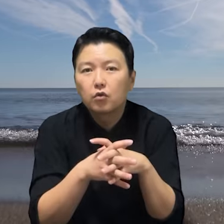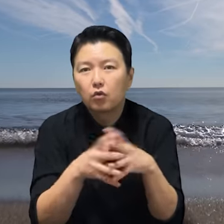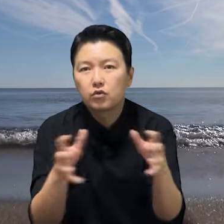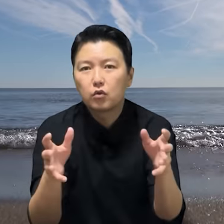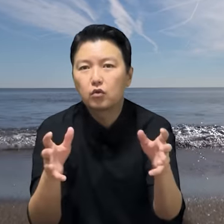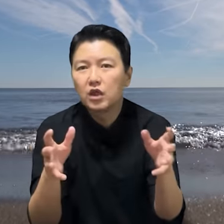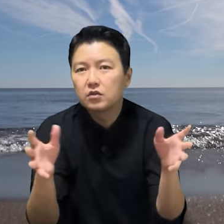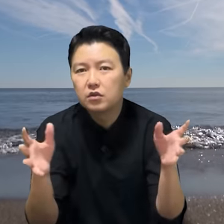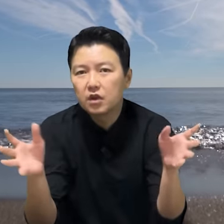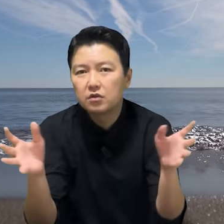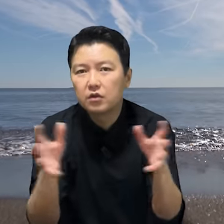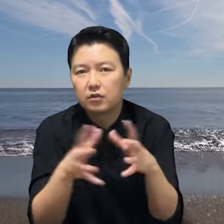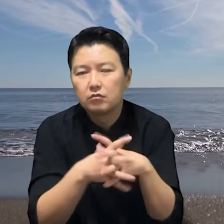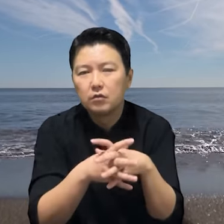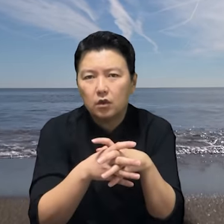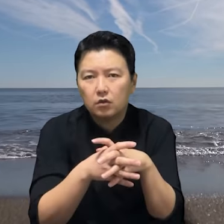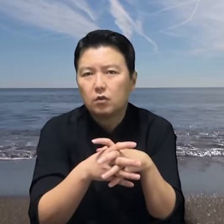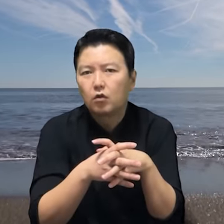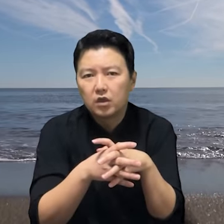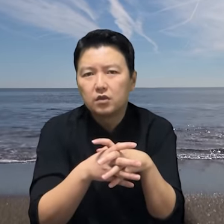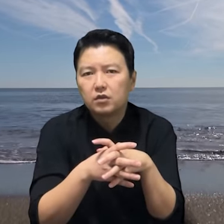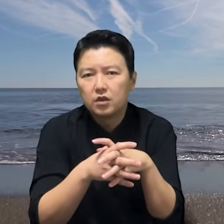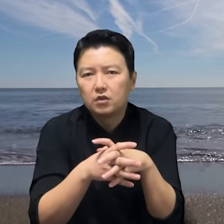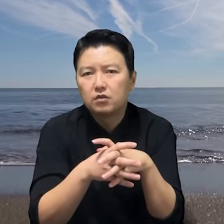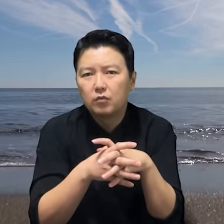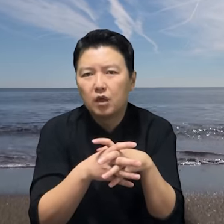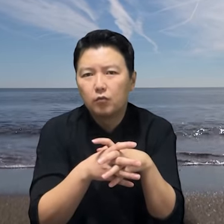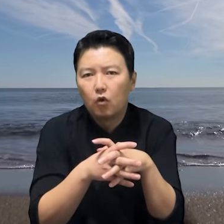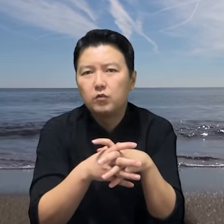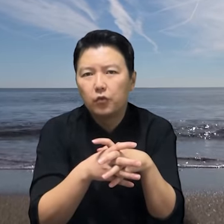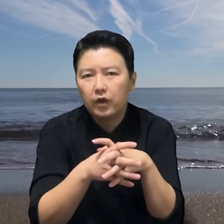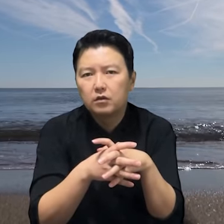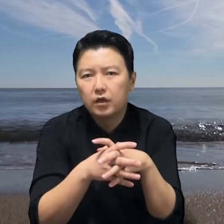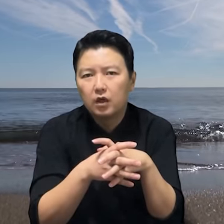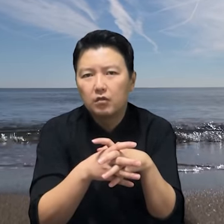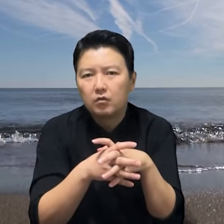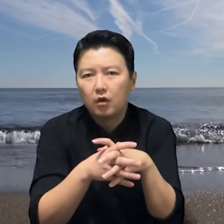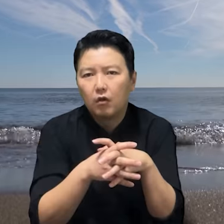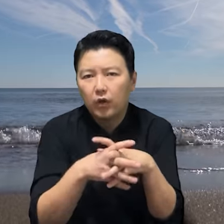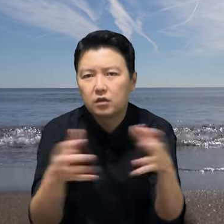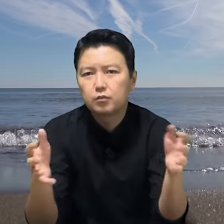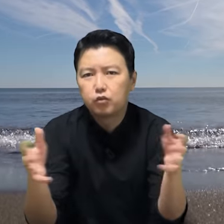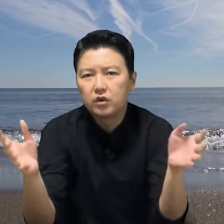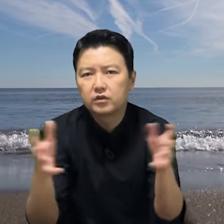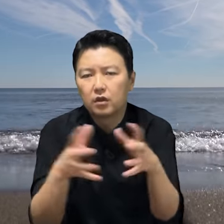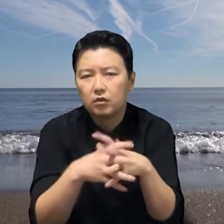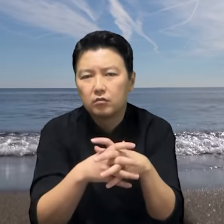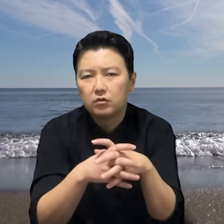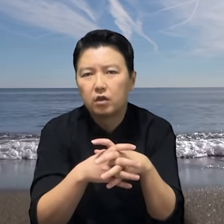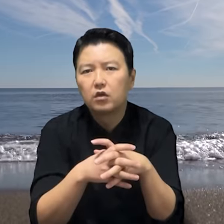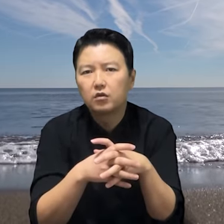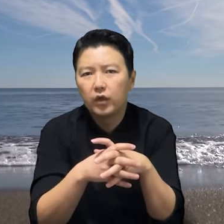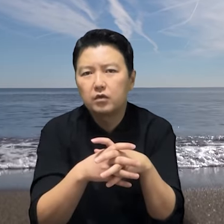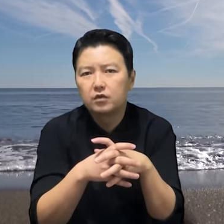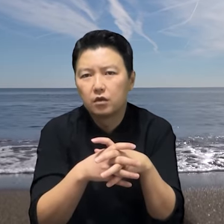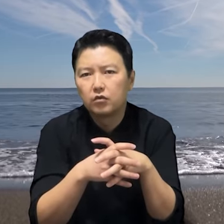공장에서 일하는데요? 너 공장에서 일하는 놈아가 몸은 왜 그러냐? 어? 그리 부어있어? 성격은 왜 그리 더러운데?